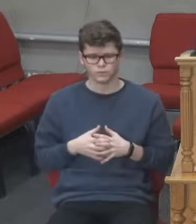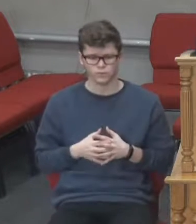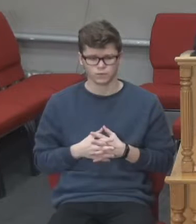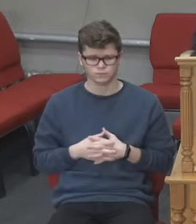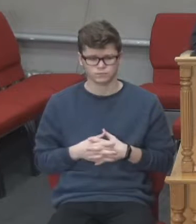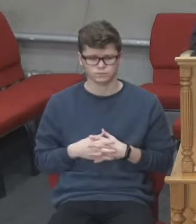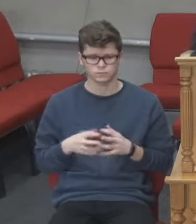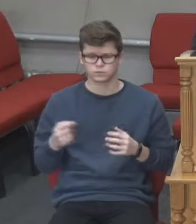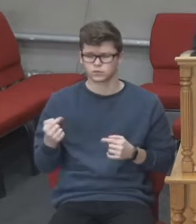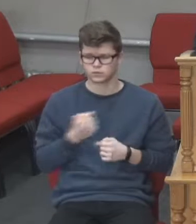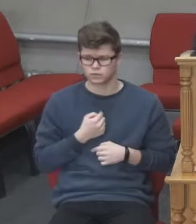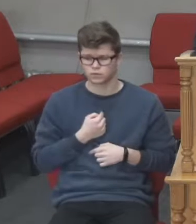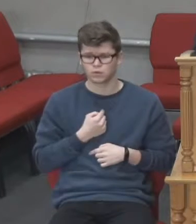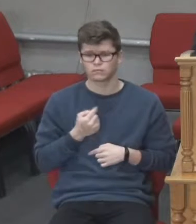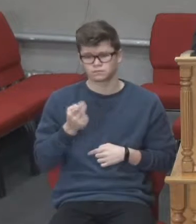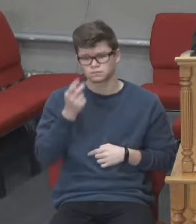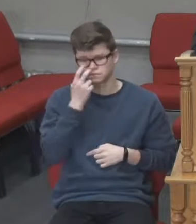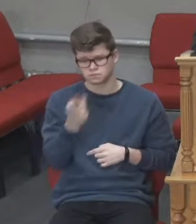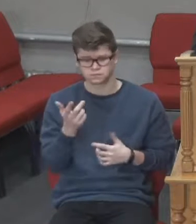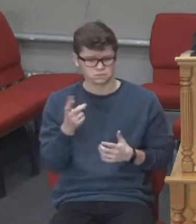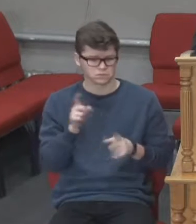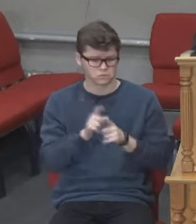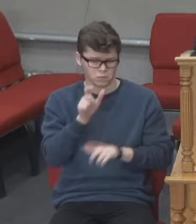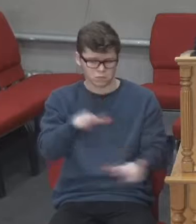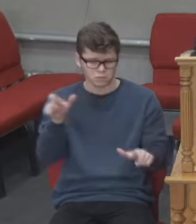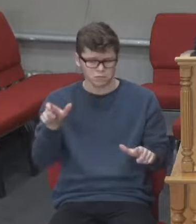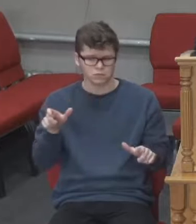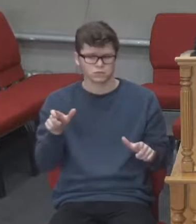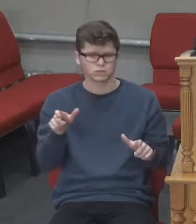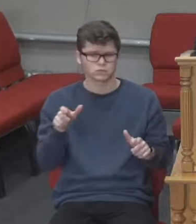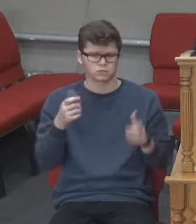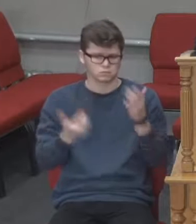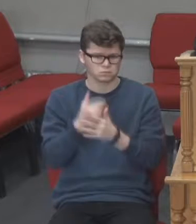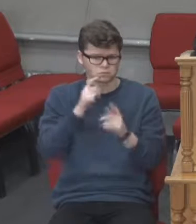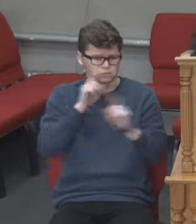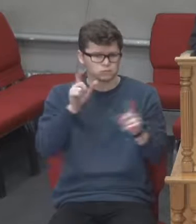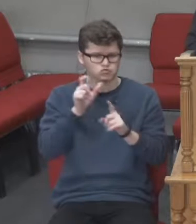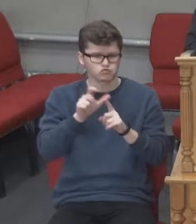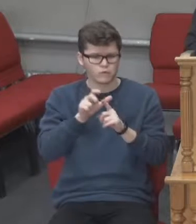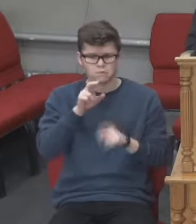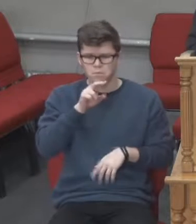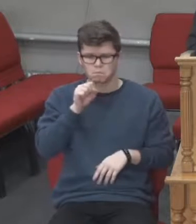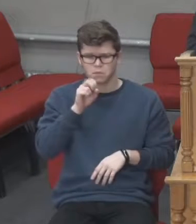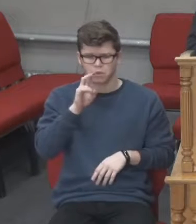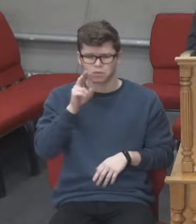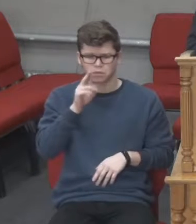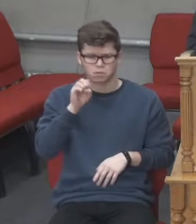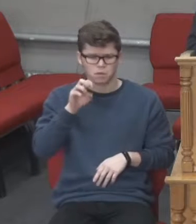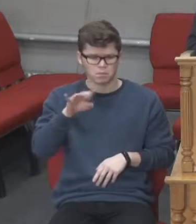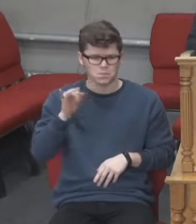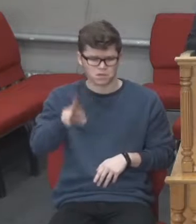Я побачив пандемію страху в Україні. Таке слово з'явилося – пандемія. І